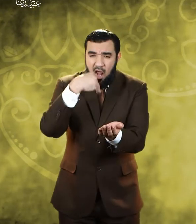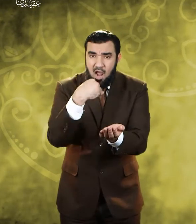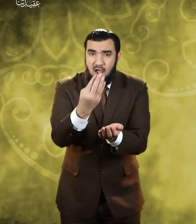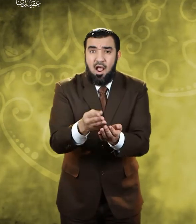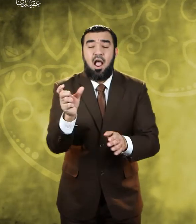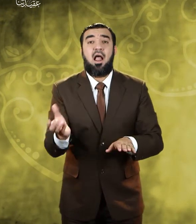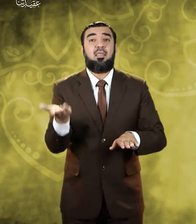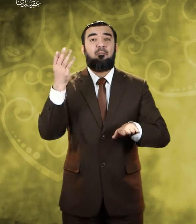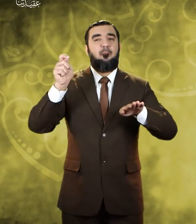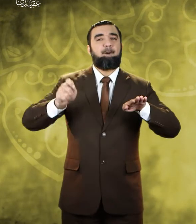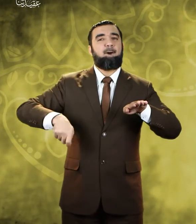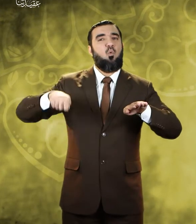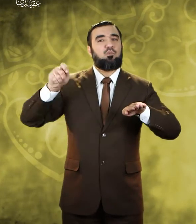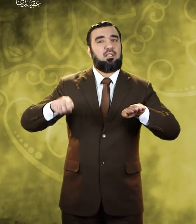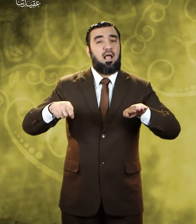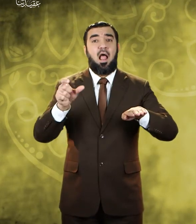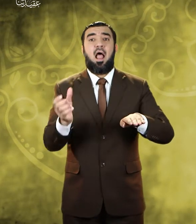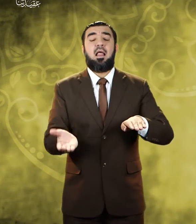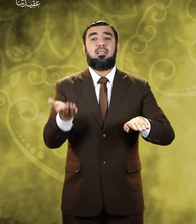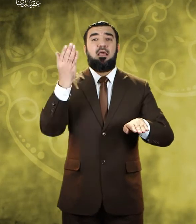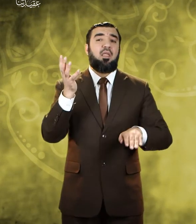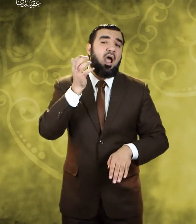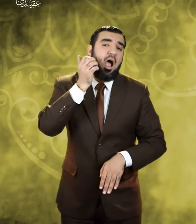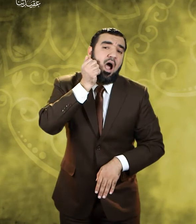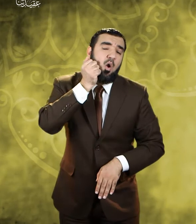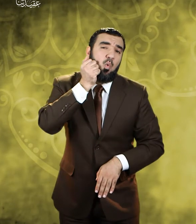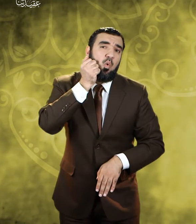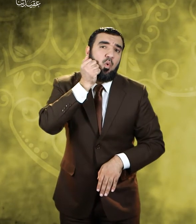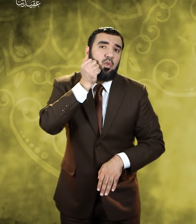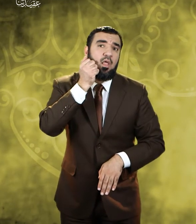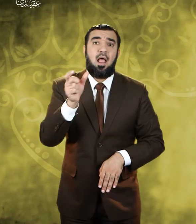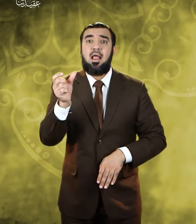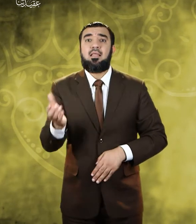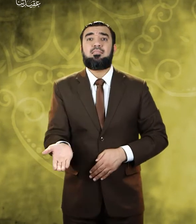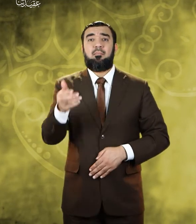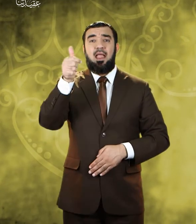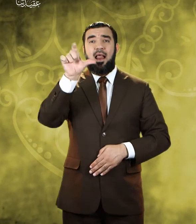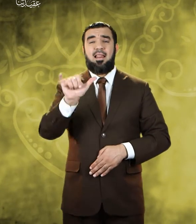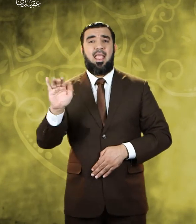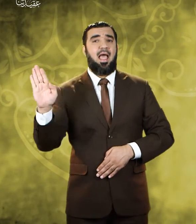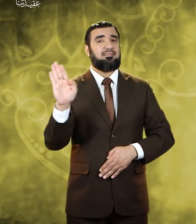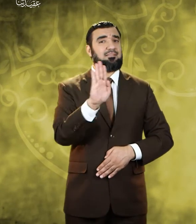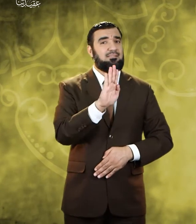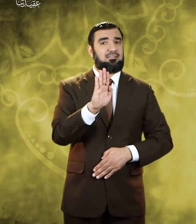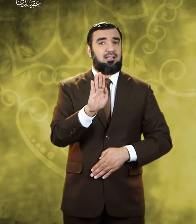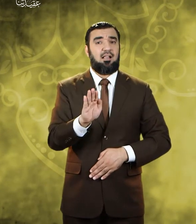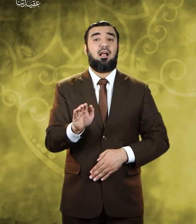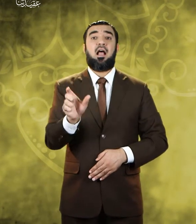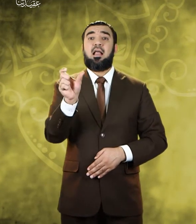وموسى وهارون وإلياس